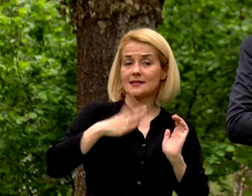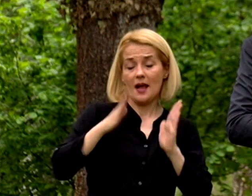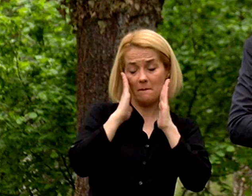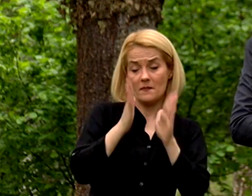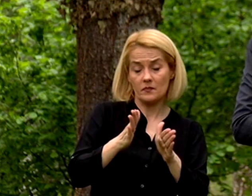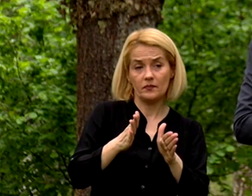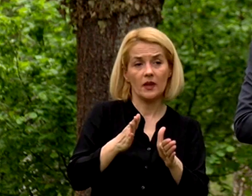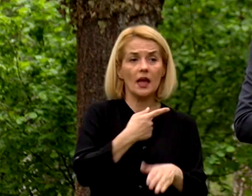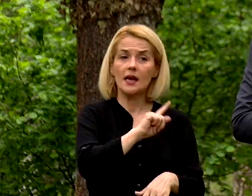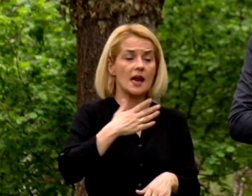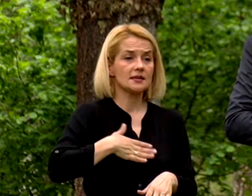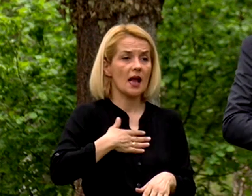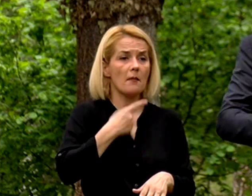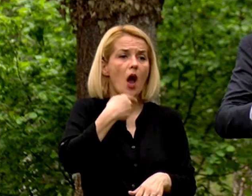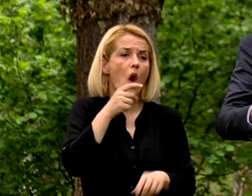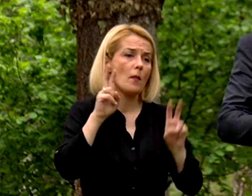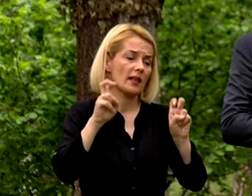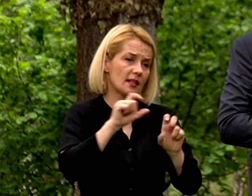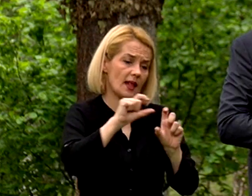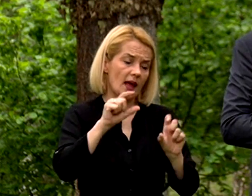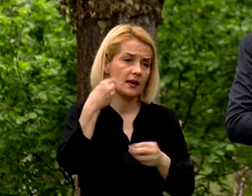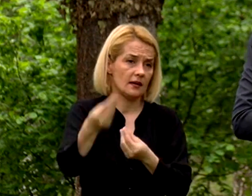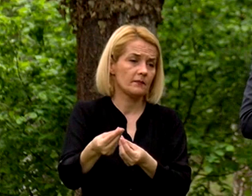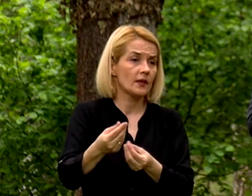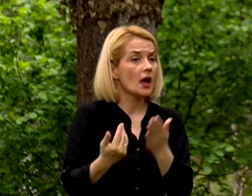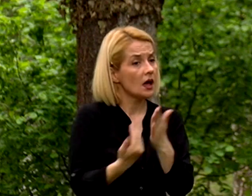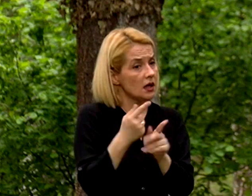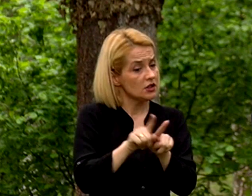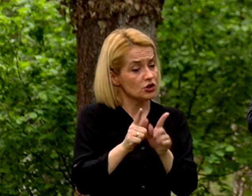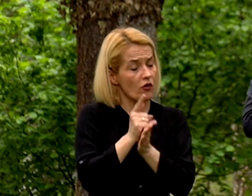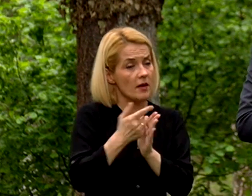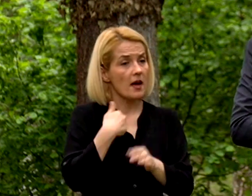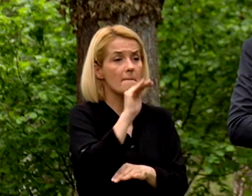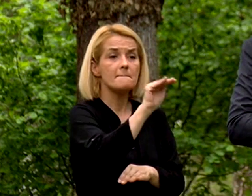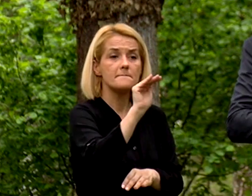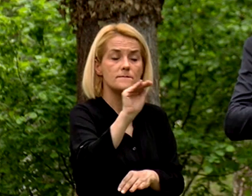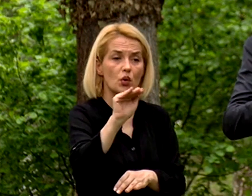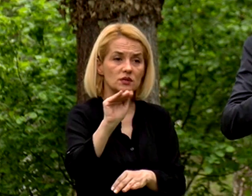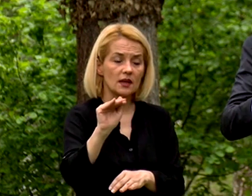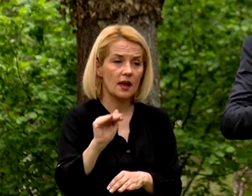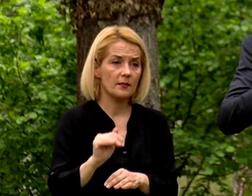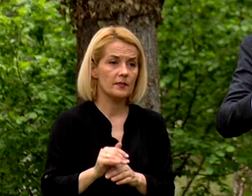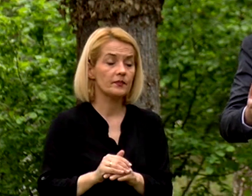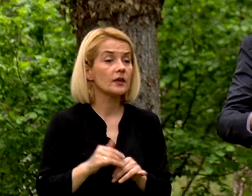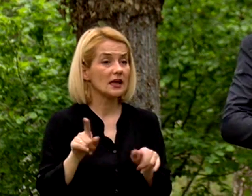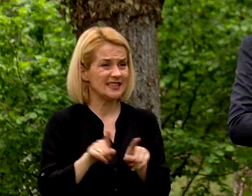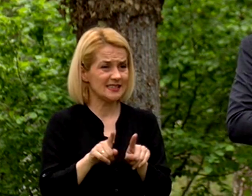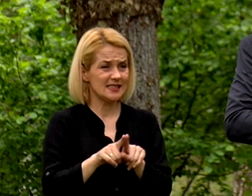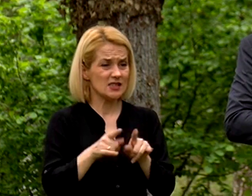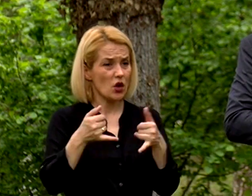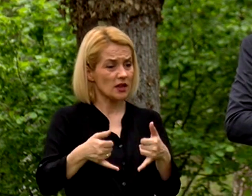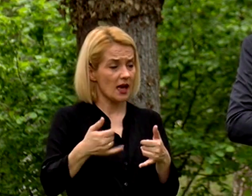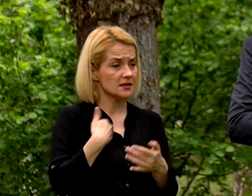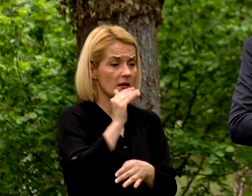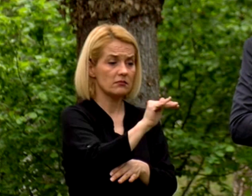случи и не би сакал да го коментирам. Исто времено ке ве подсетам, дека, а и денеска ги подсетив